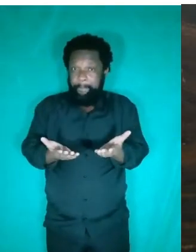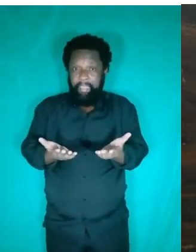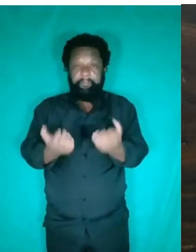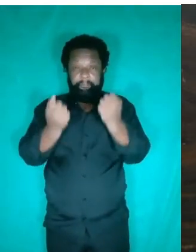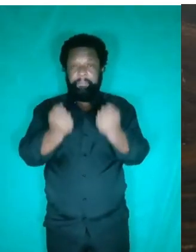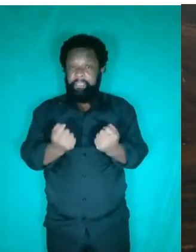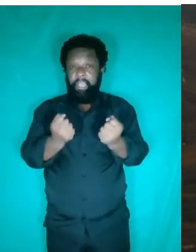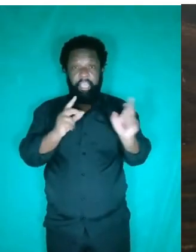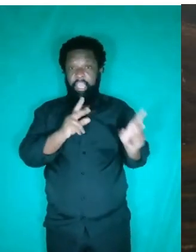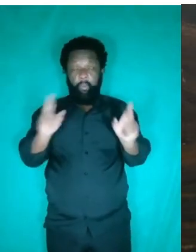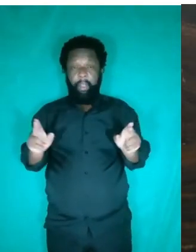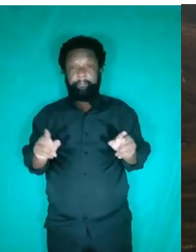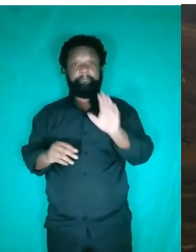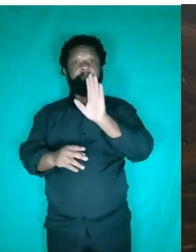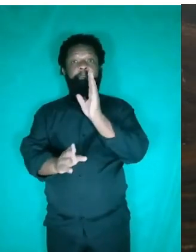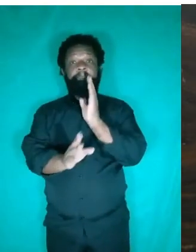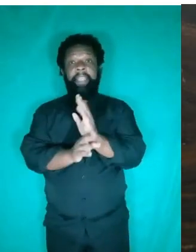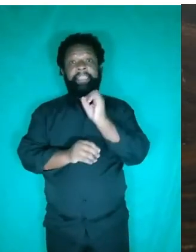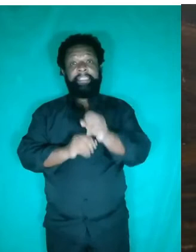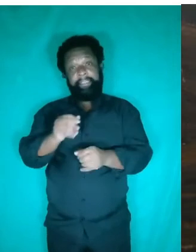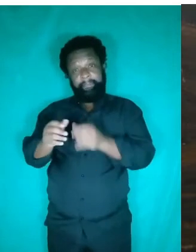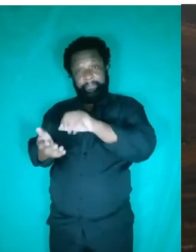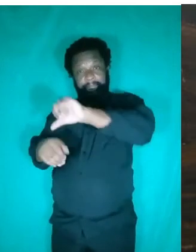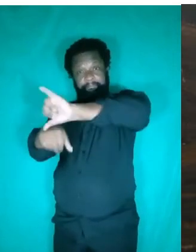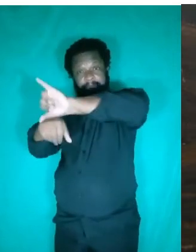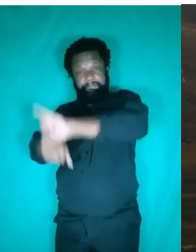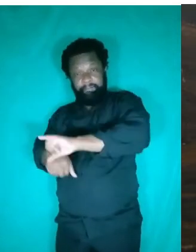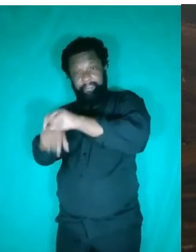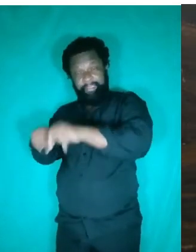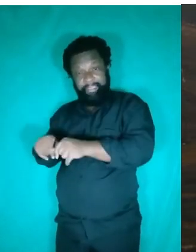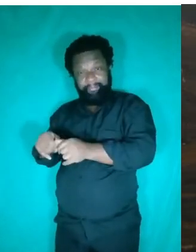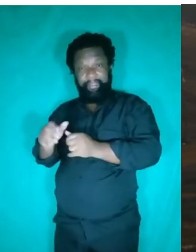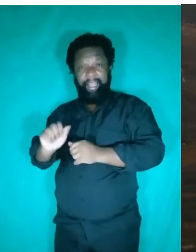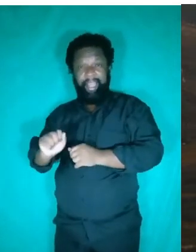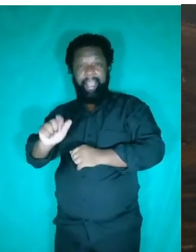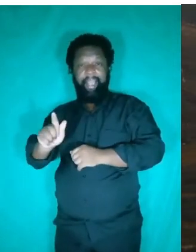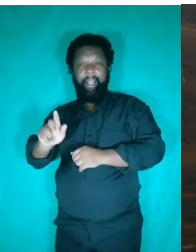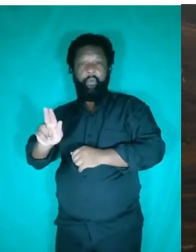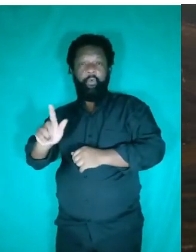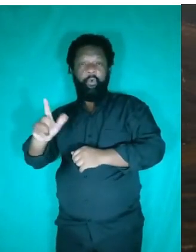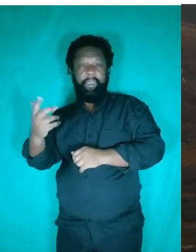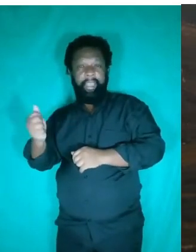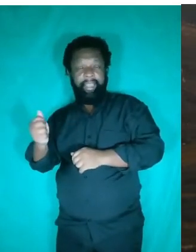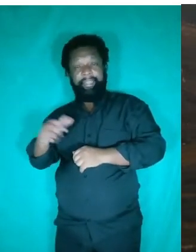se ela tiver no salto-agulha, a área de contato desse calçado com a